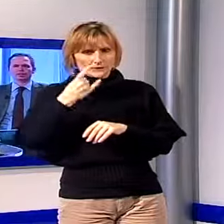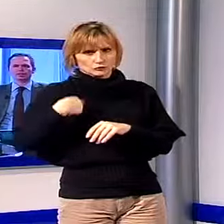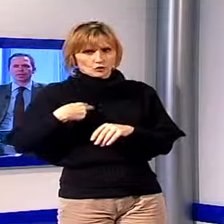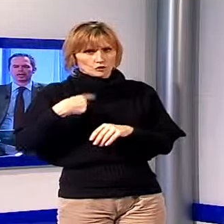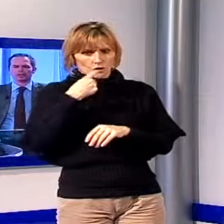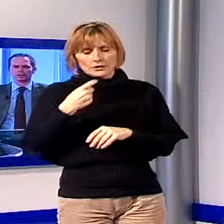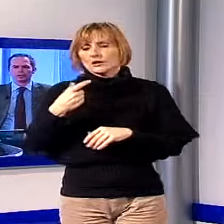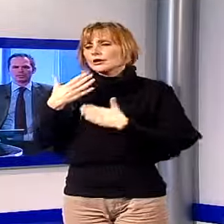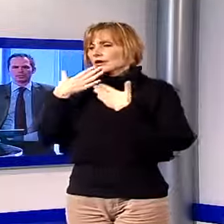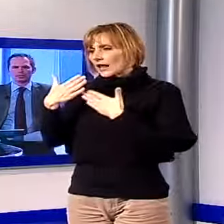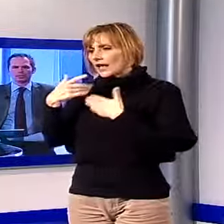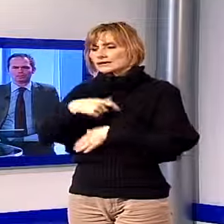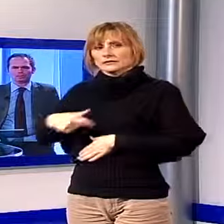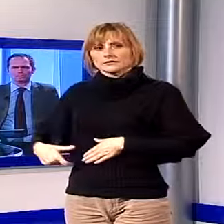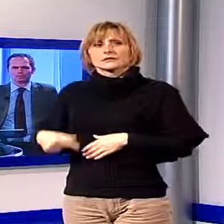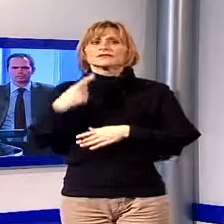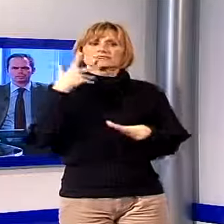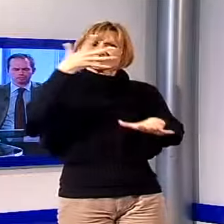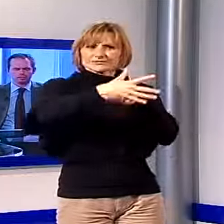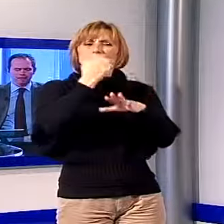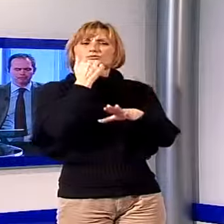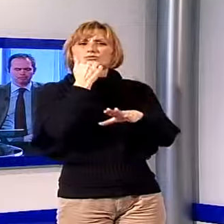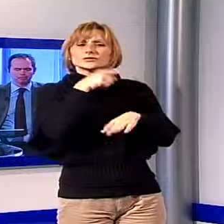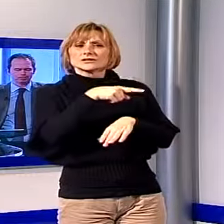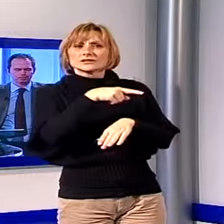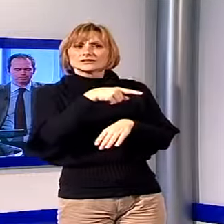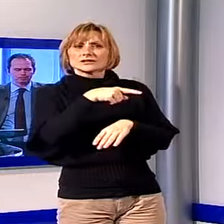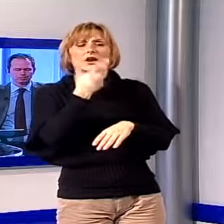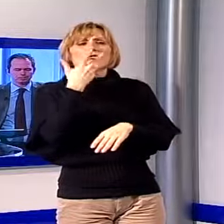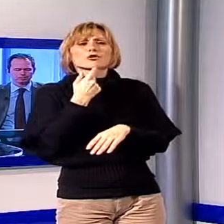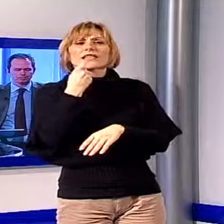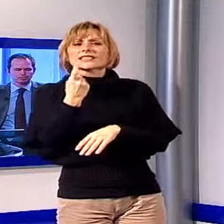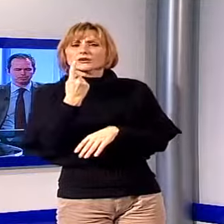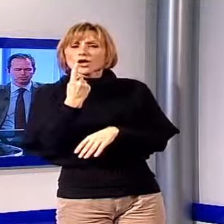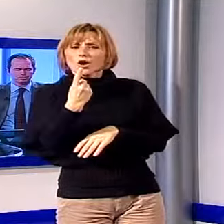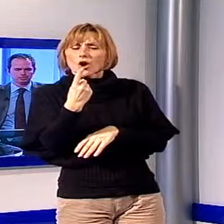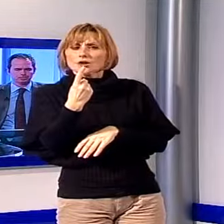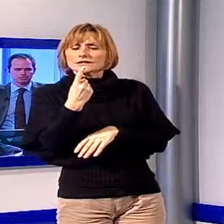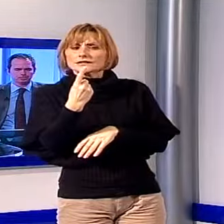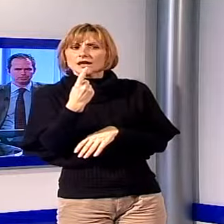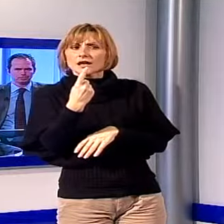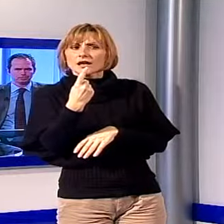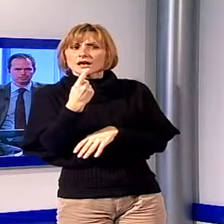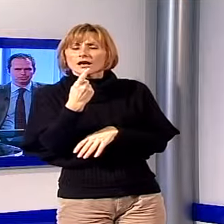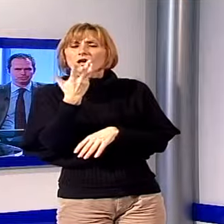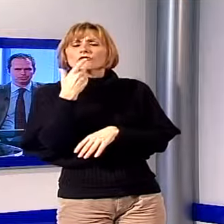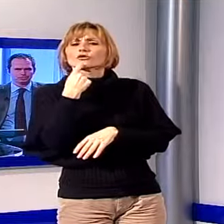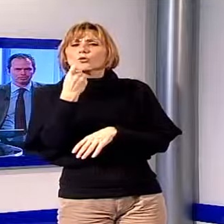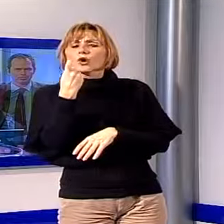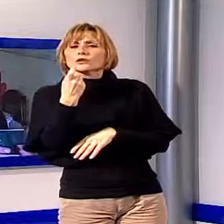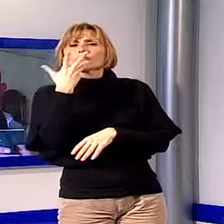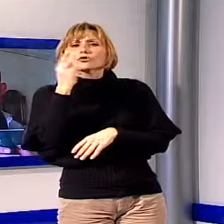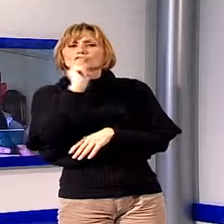Sindaco di Bagnilucca, Massimo. Gidio, una cosa che mi piace sottolineare,